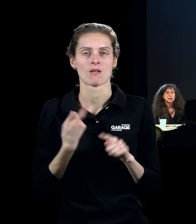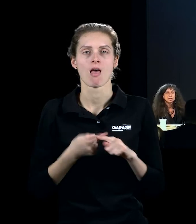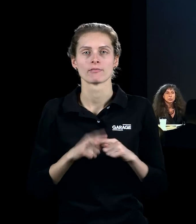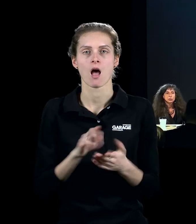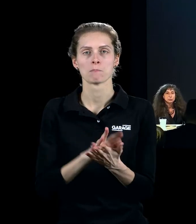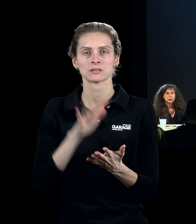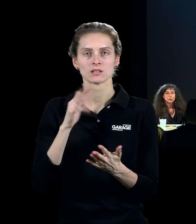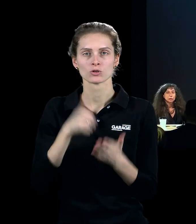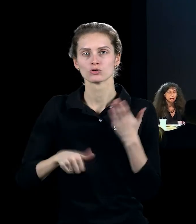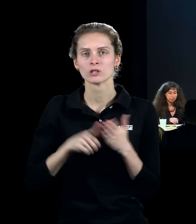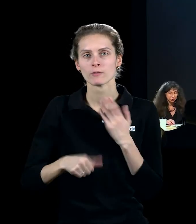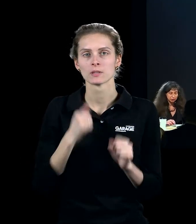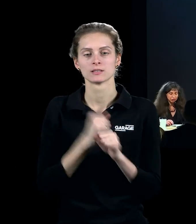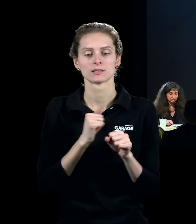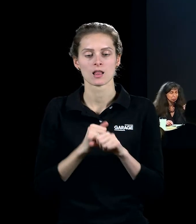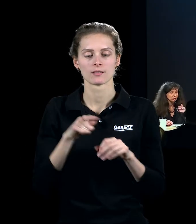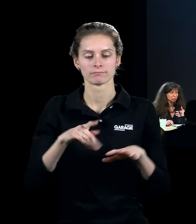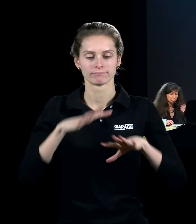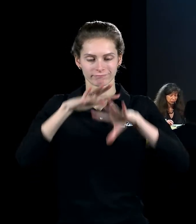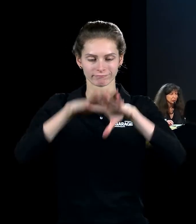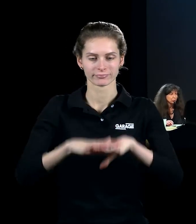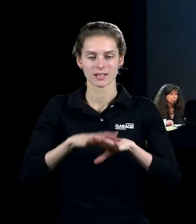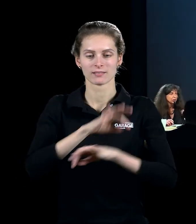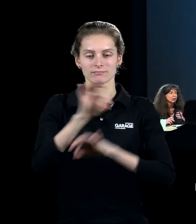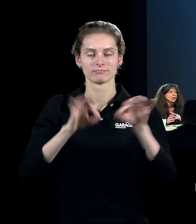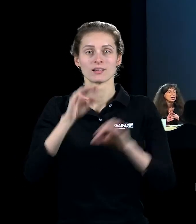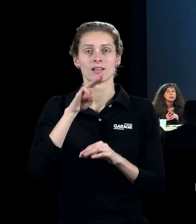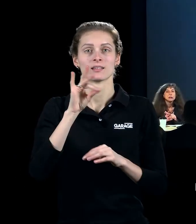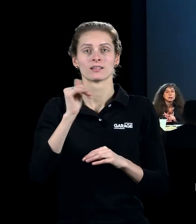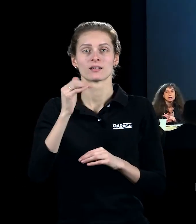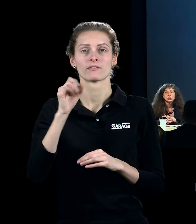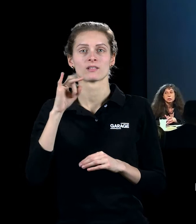сделанная по трафарету, и абстракция, которая монохромная.